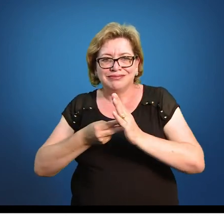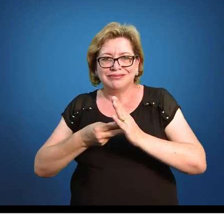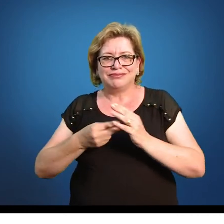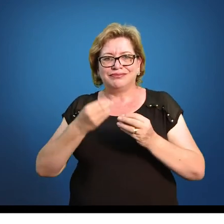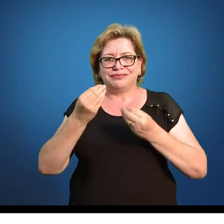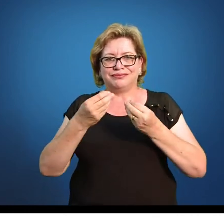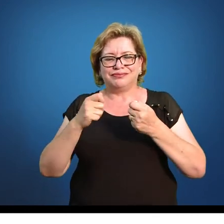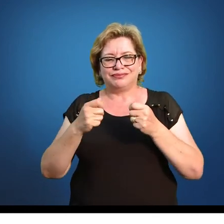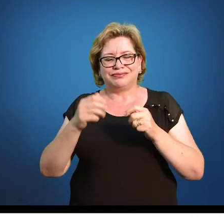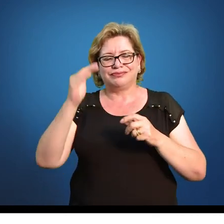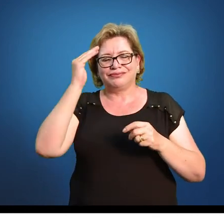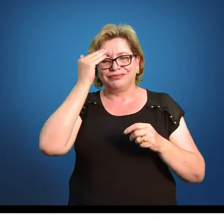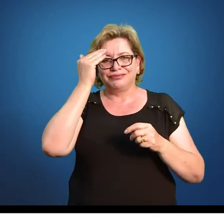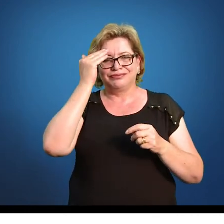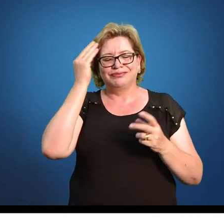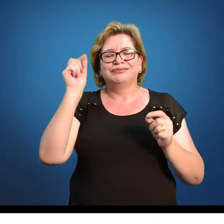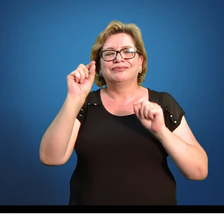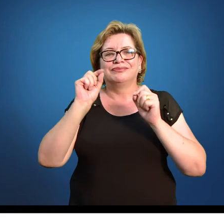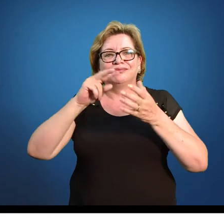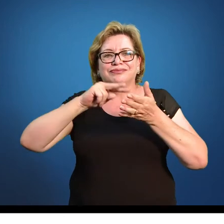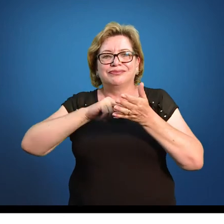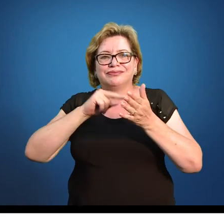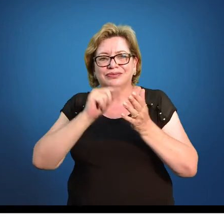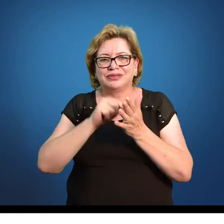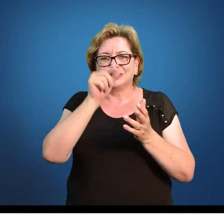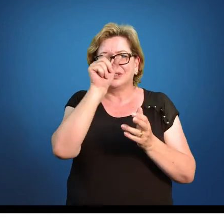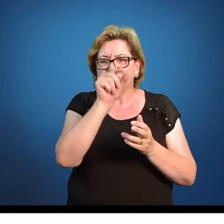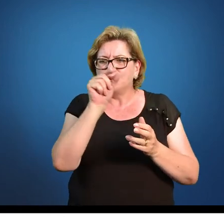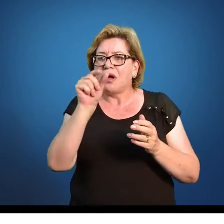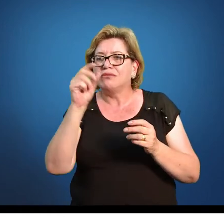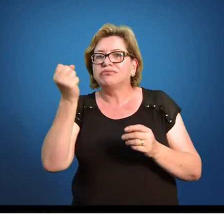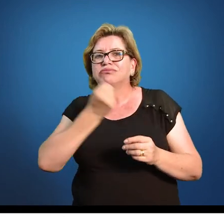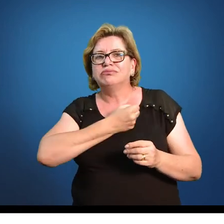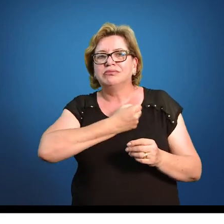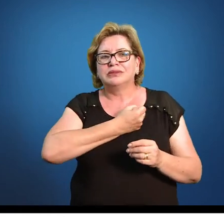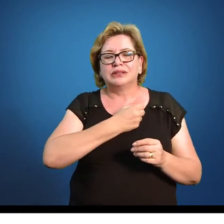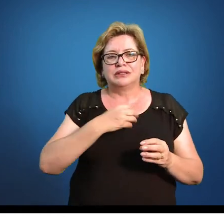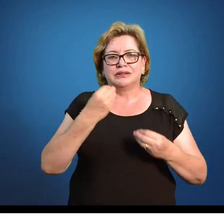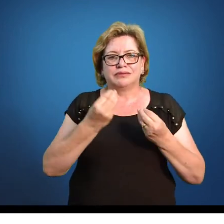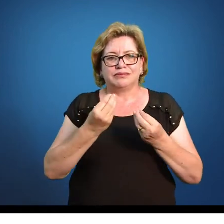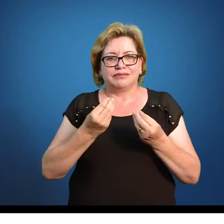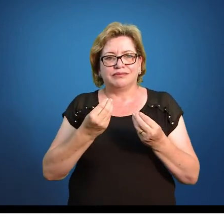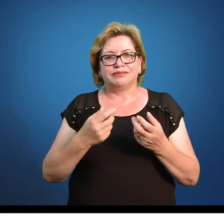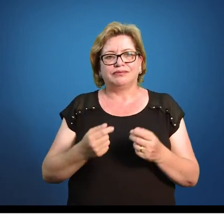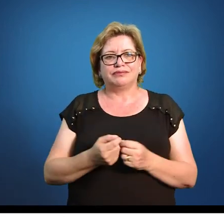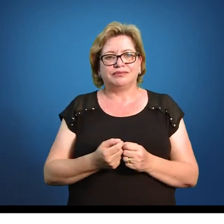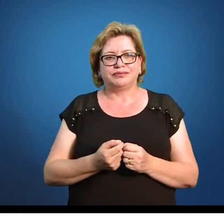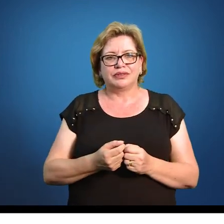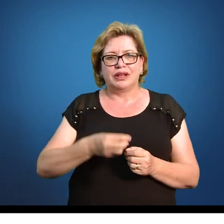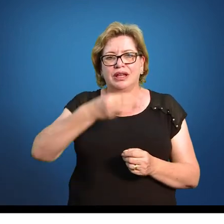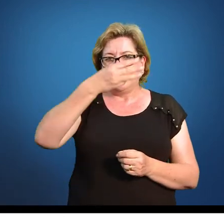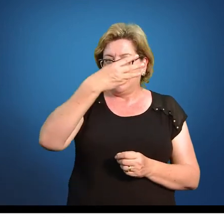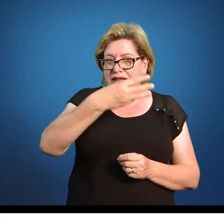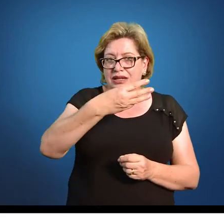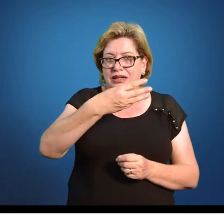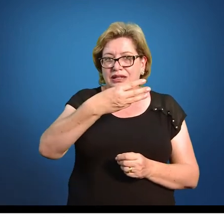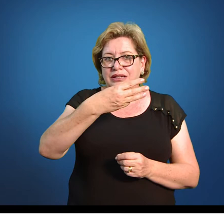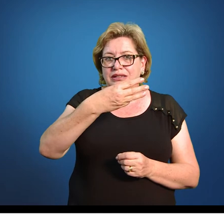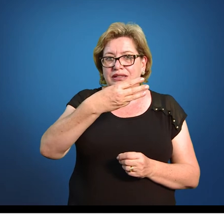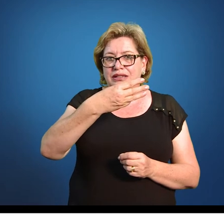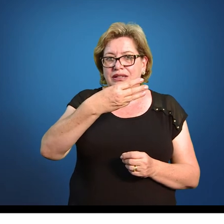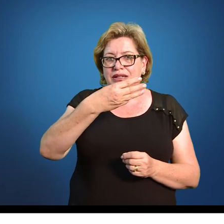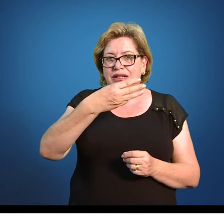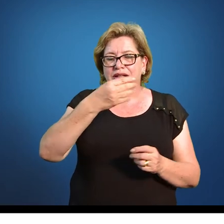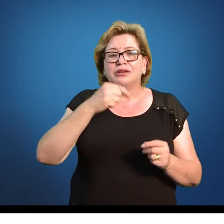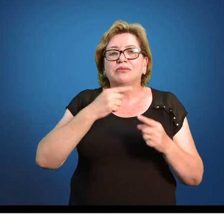Agora, eu preciso saber. O que quer dizer cada um desses números aí? Senão, não faz sentido. O três, eu creio que ninguém tenha